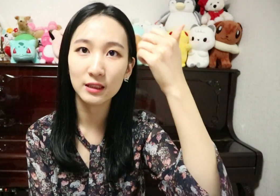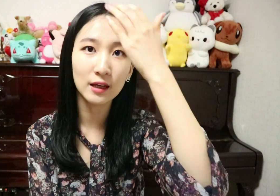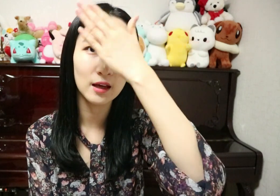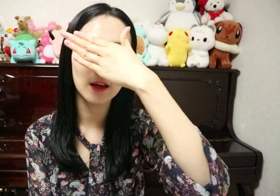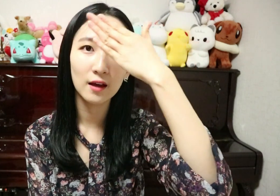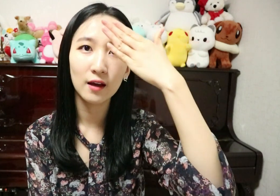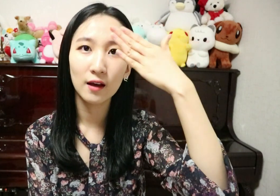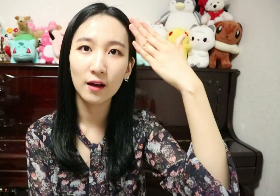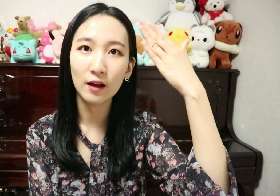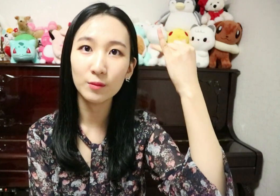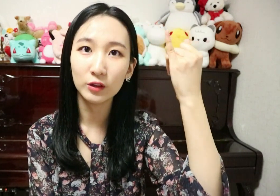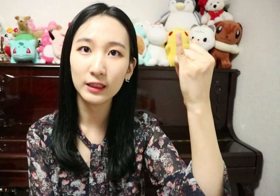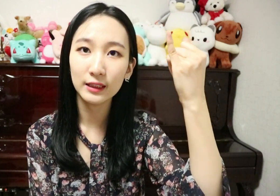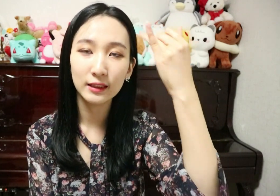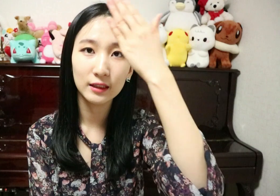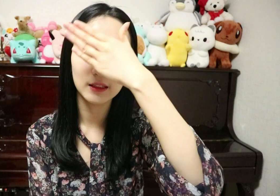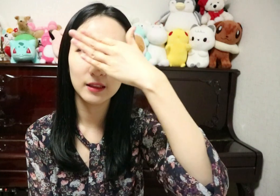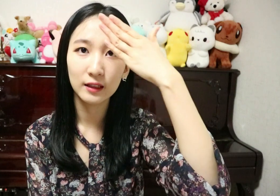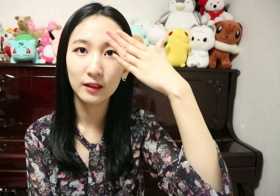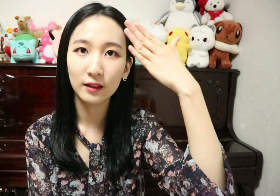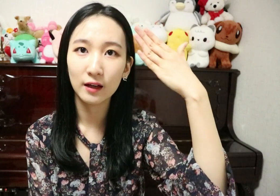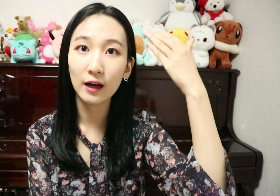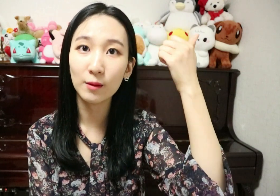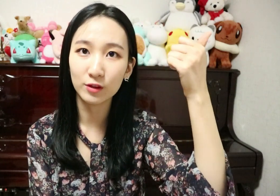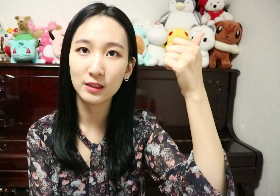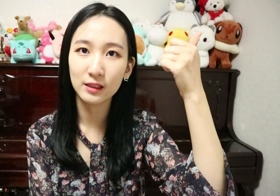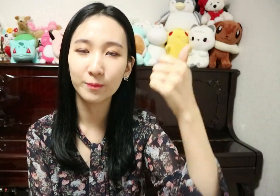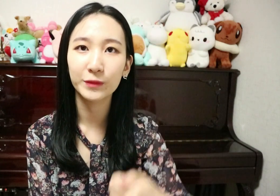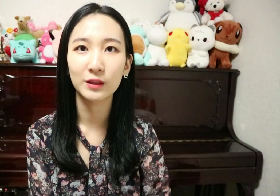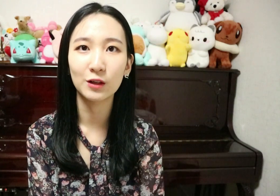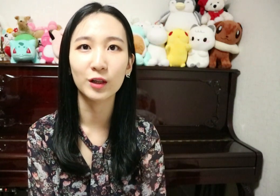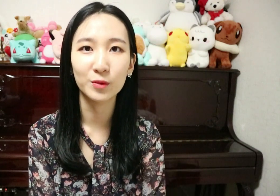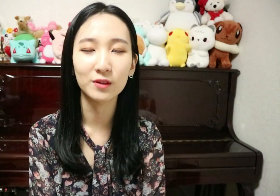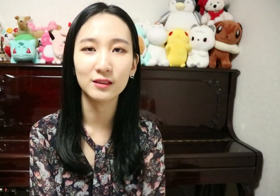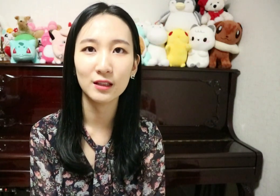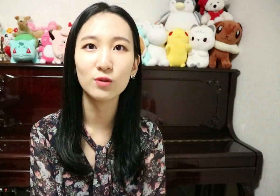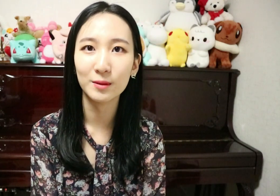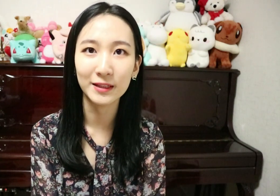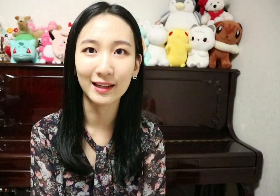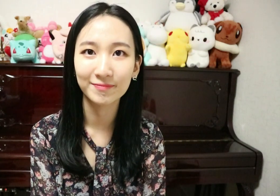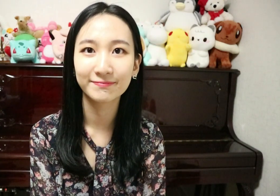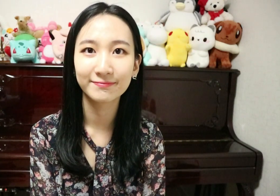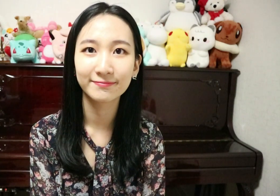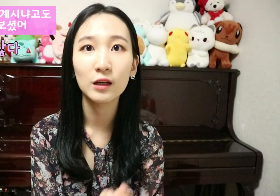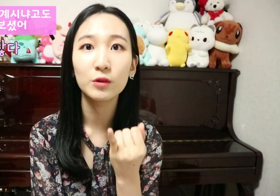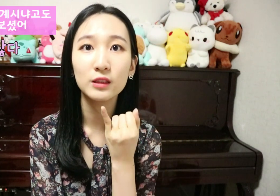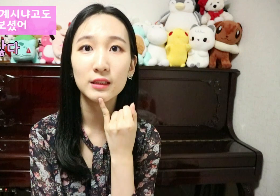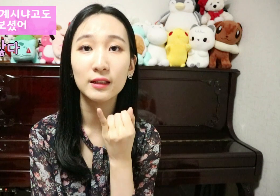할머니 할머니 할아버지 이렇게 표현을 해줘야 합니다 할머니 잘